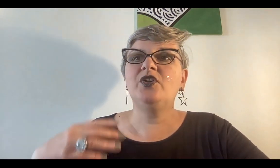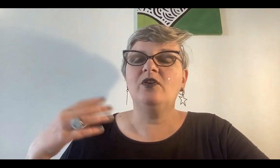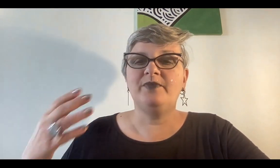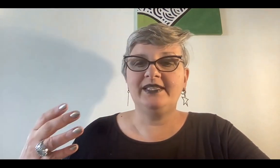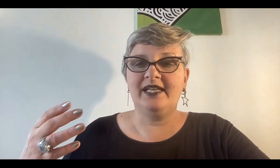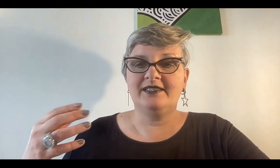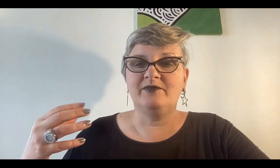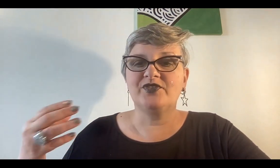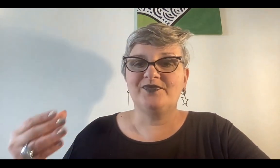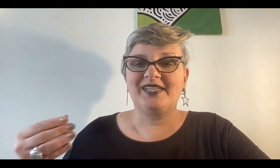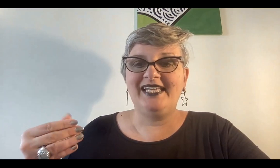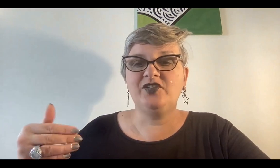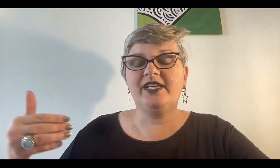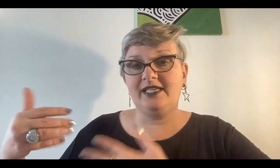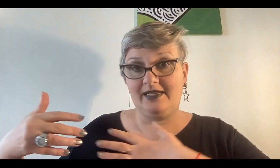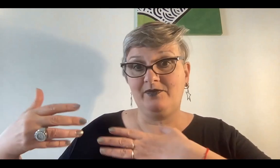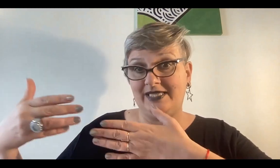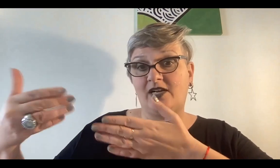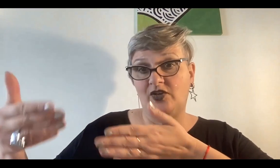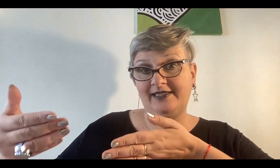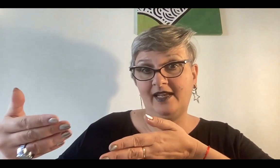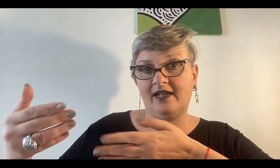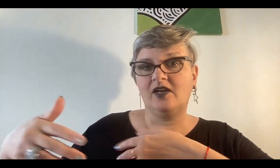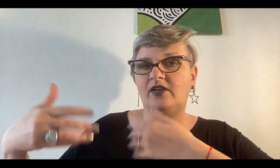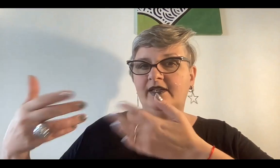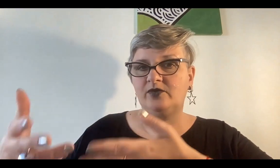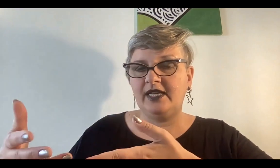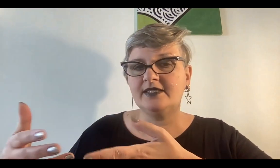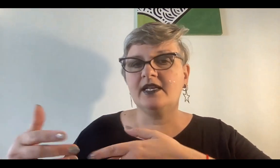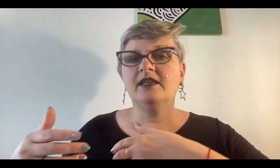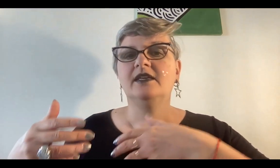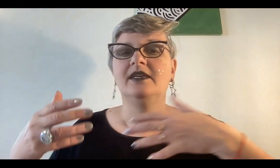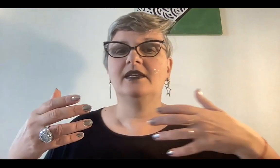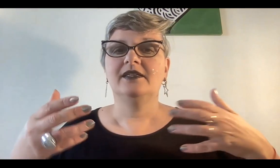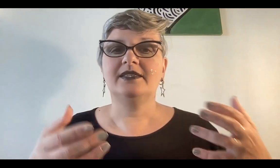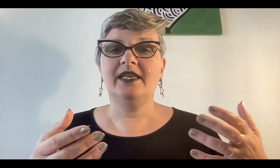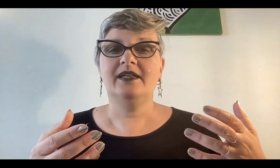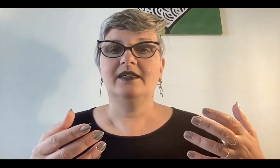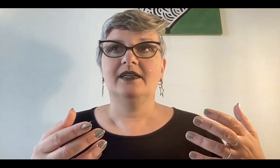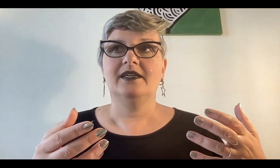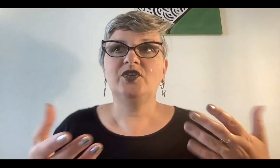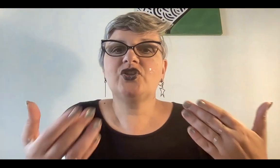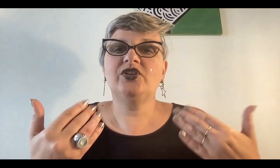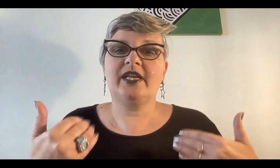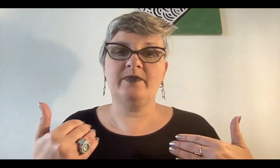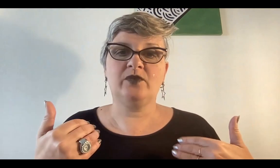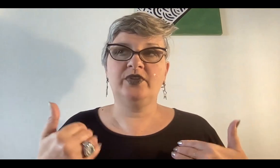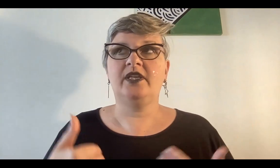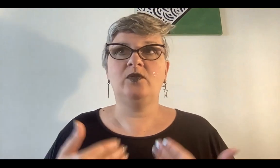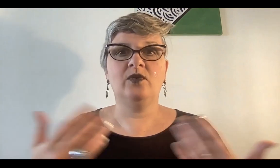no completás, digamos, esto que pasa con la tierra, con la naturaleza, no solo te repercute desde un